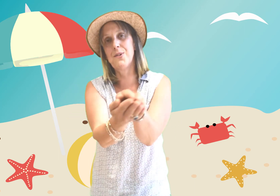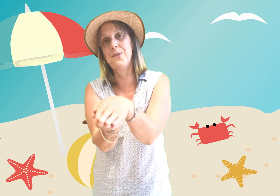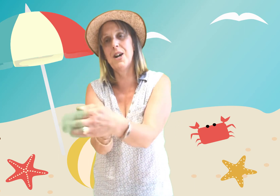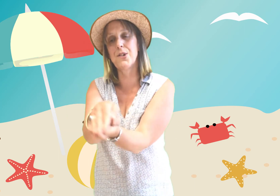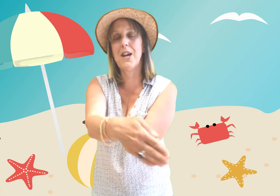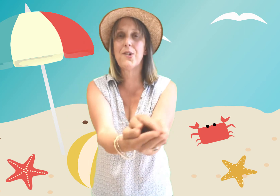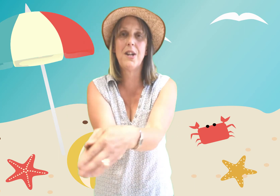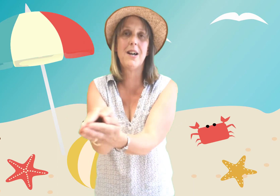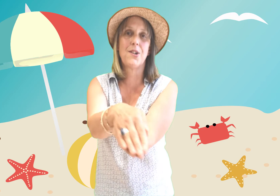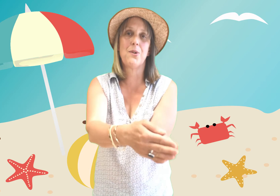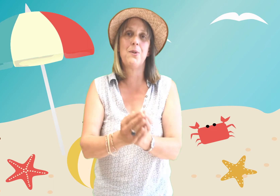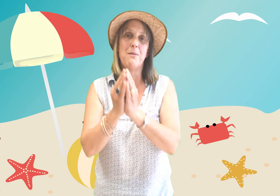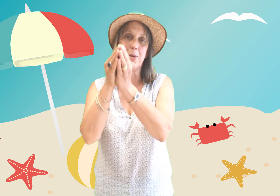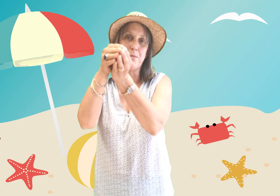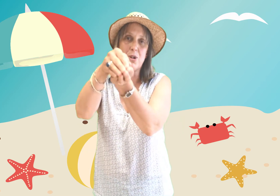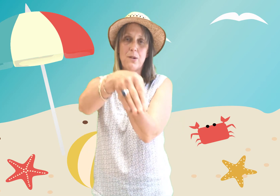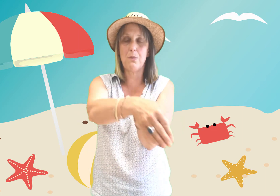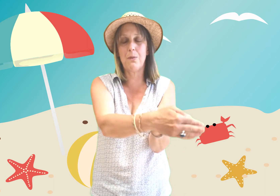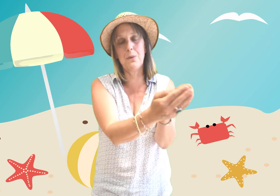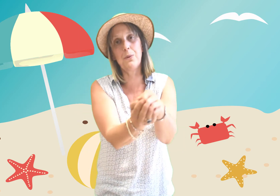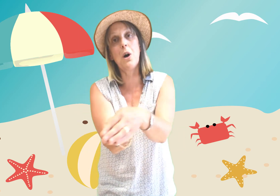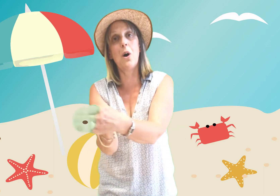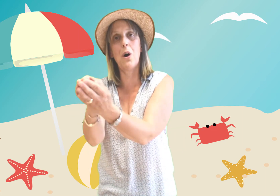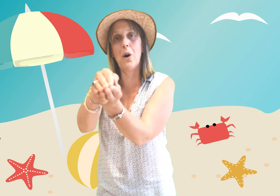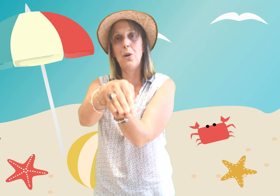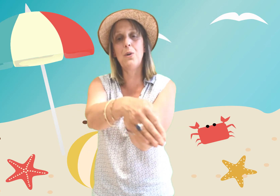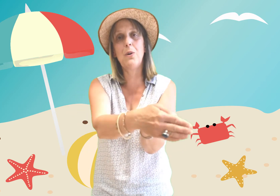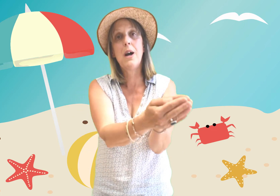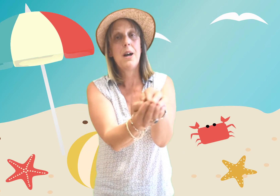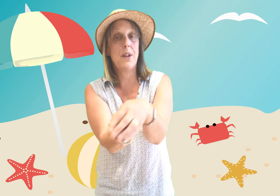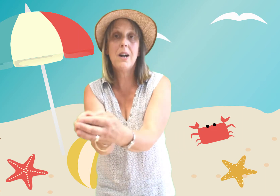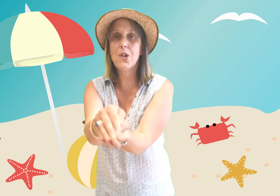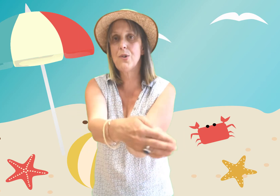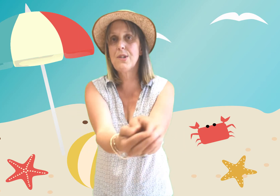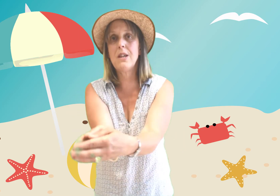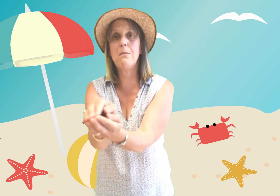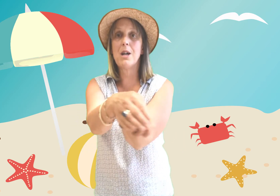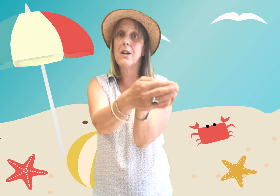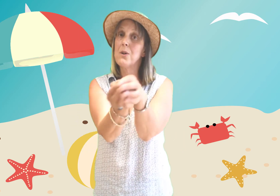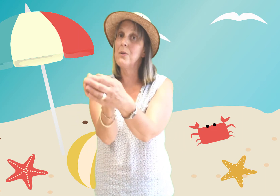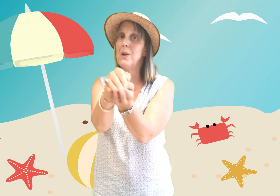nage nage nage les petits poissons dans l'eau les